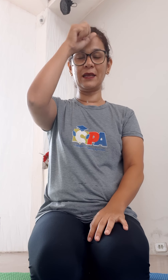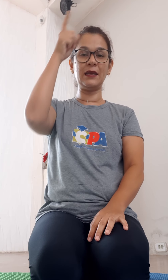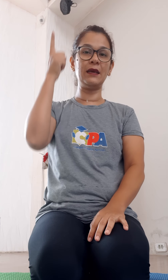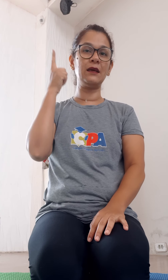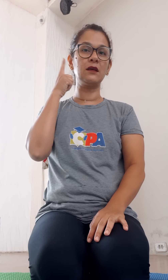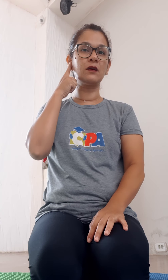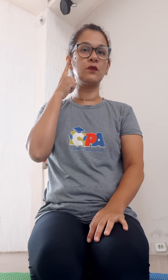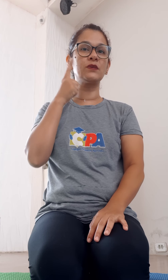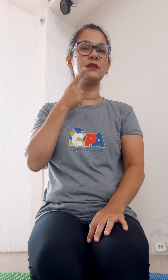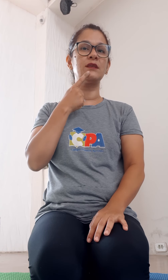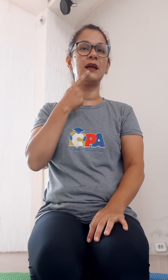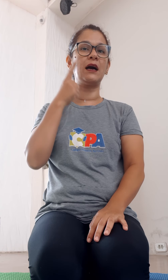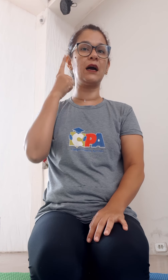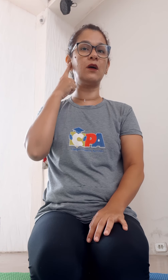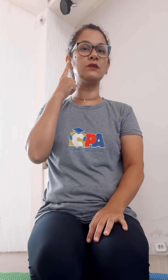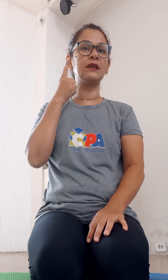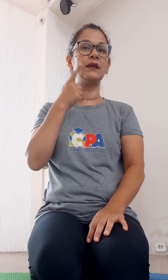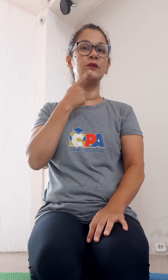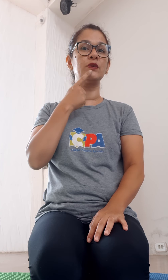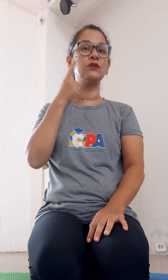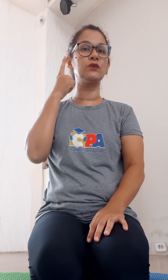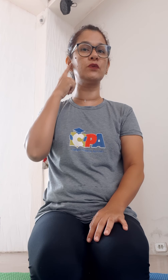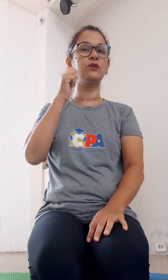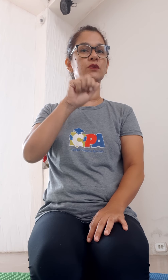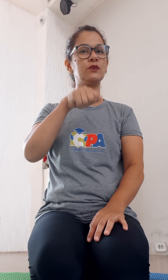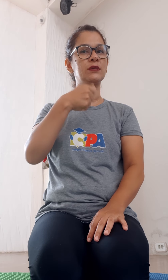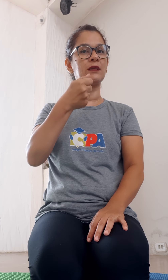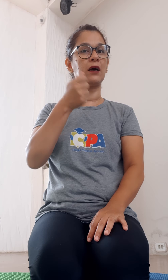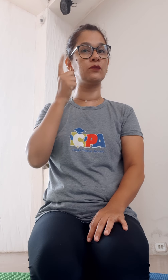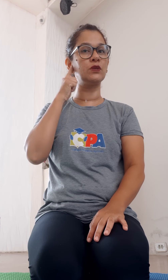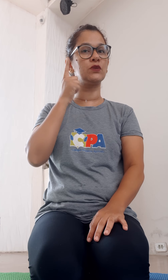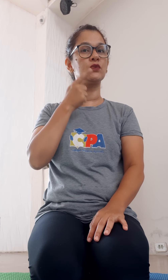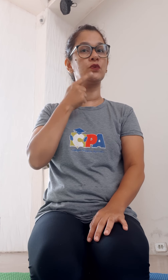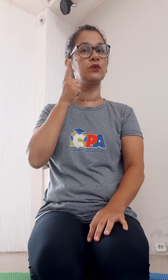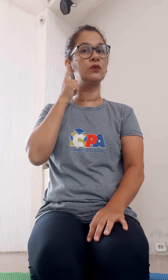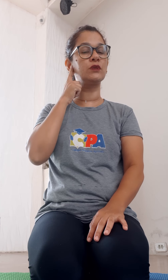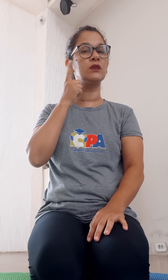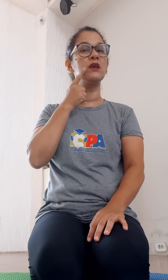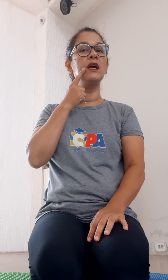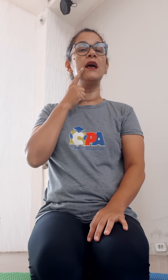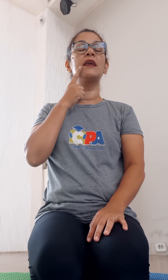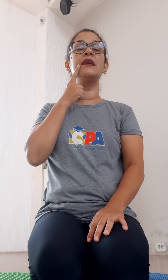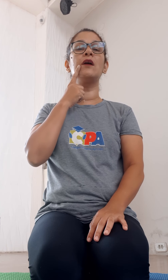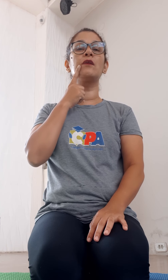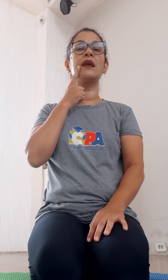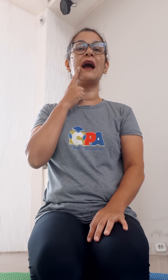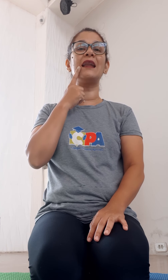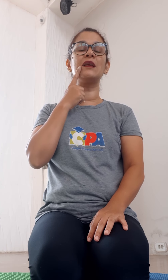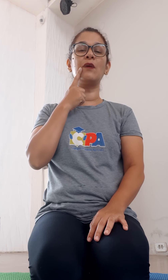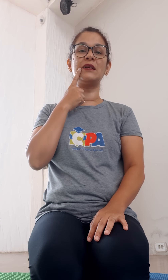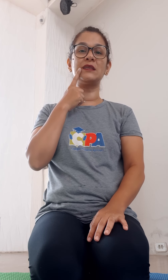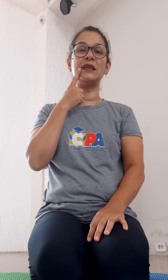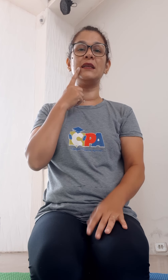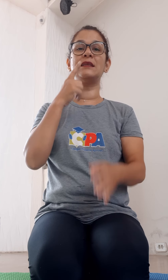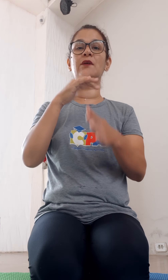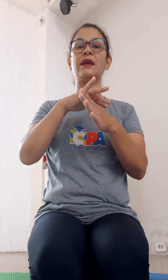o sinal dos surdos, o sinal dos surdos, que é o que? A linguagem deles é o que?